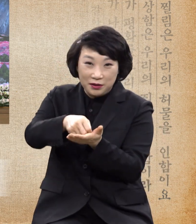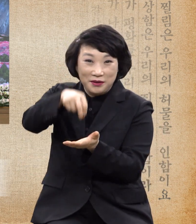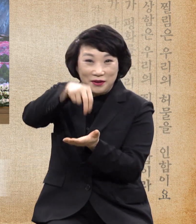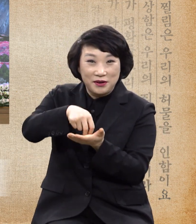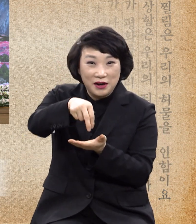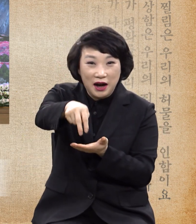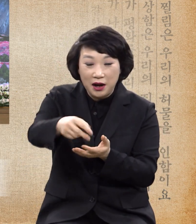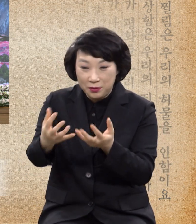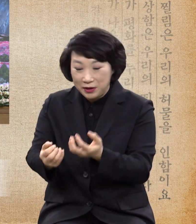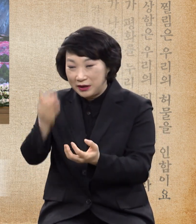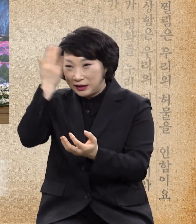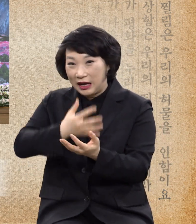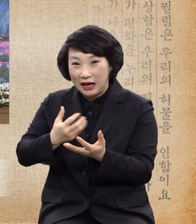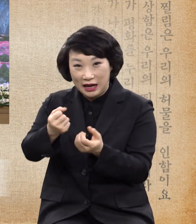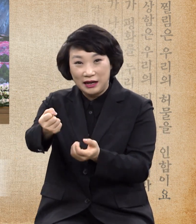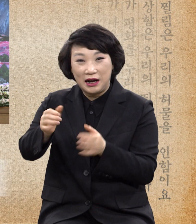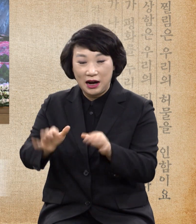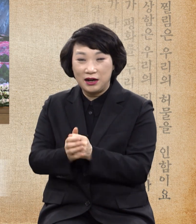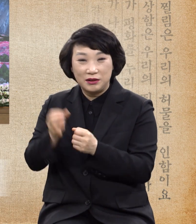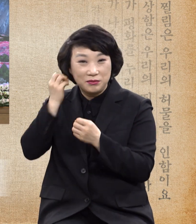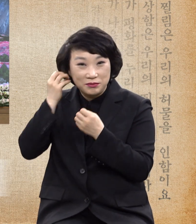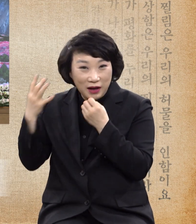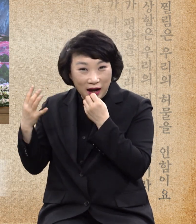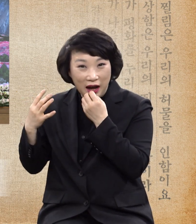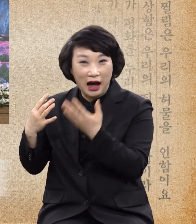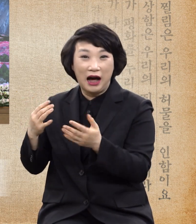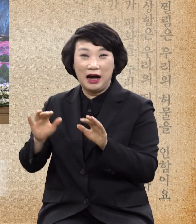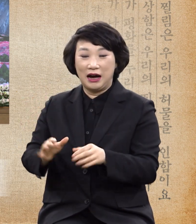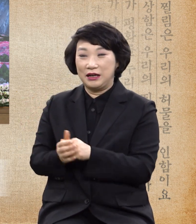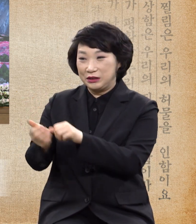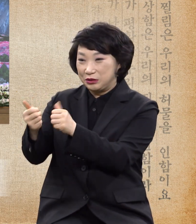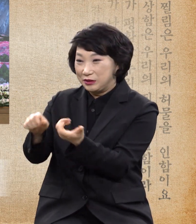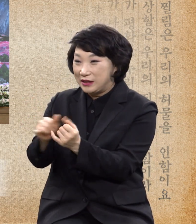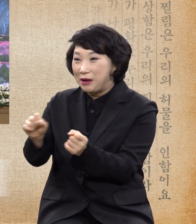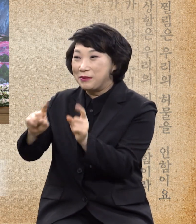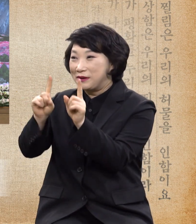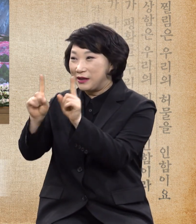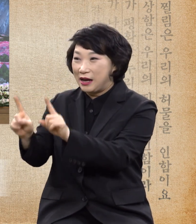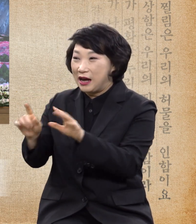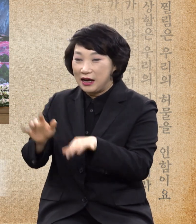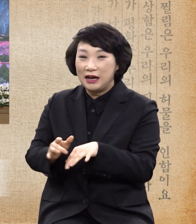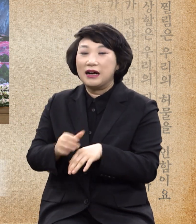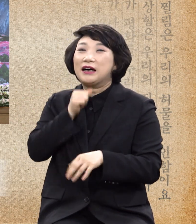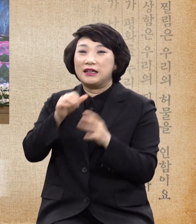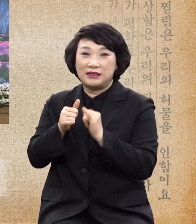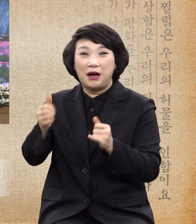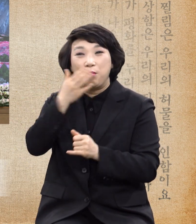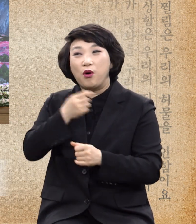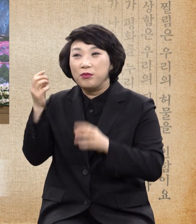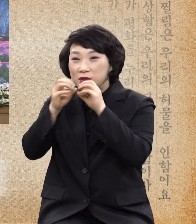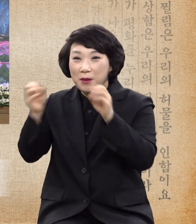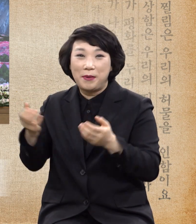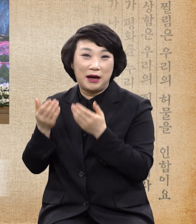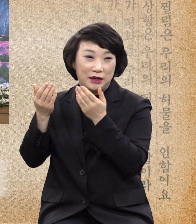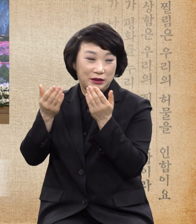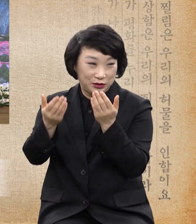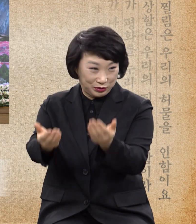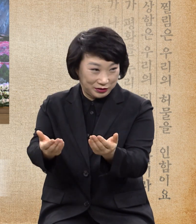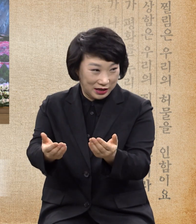깨끗함을 받으며 귀머거리가 들으며 죽은 자가 살아나며 가난한 자에게 복음이 전파된다 하라 자